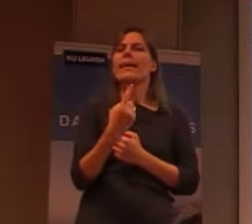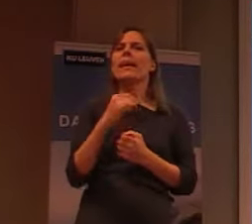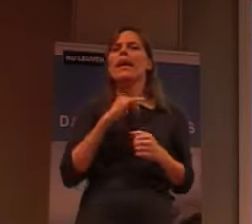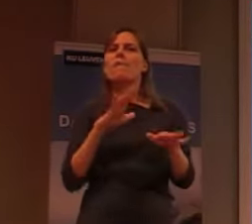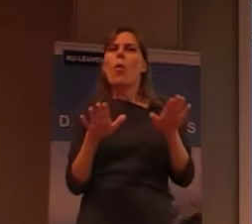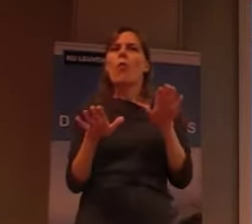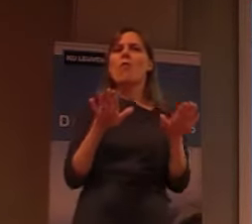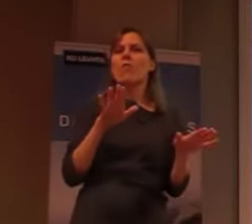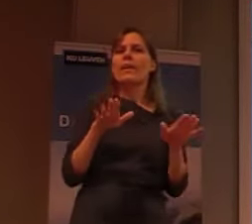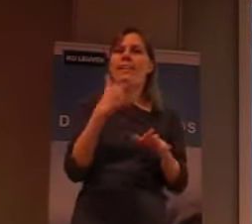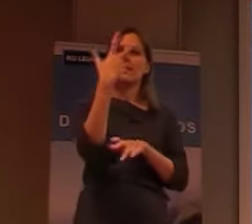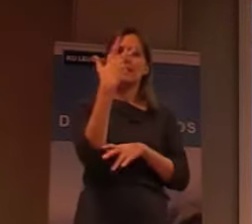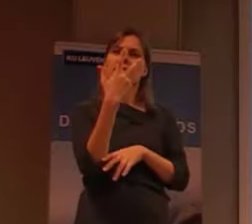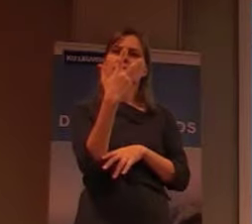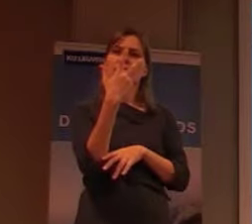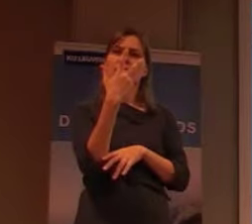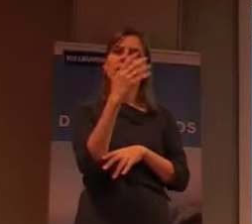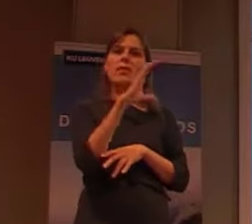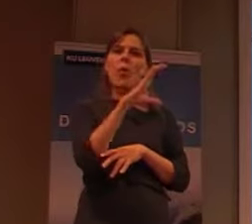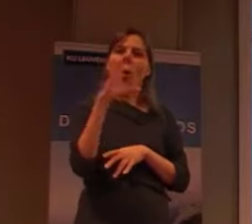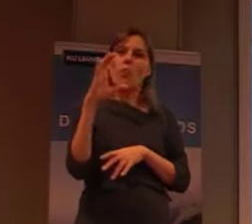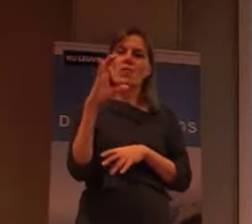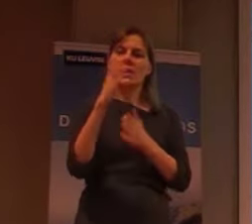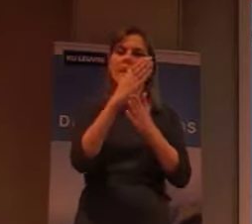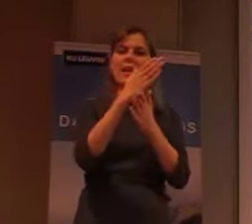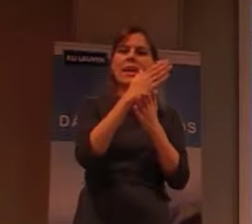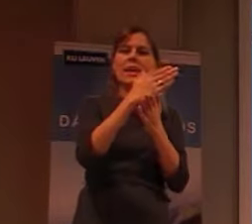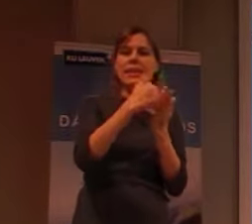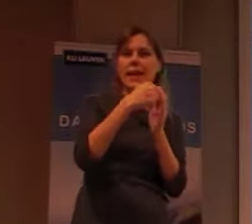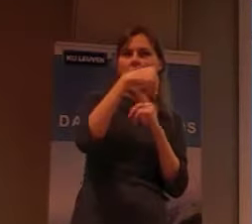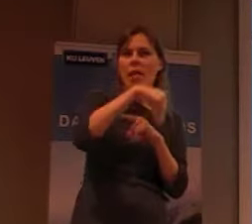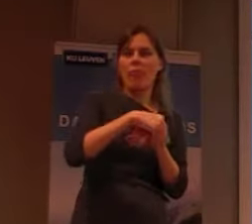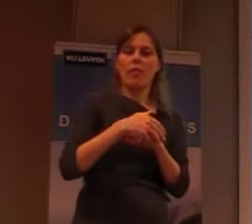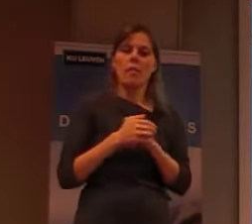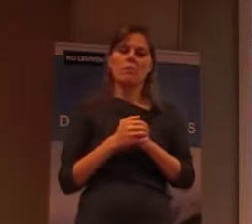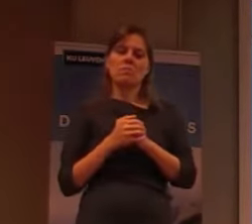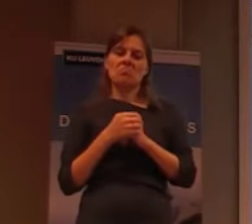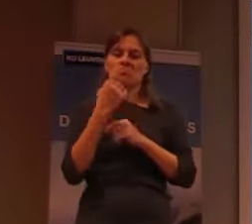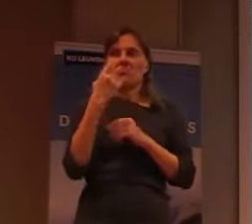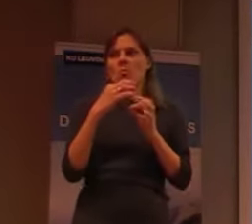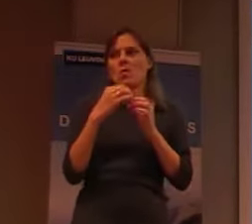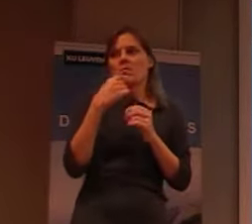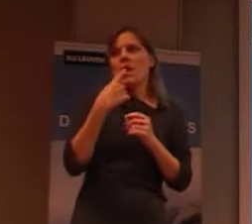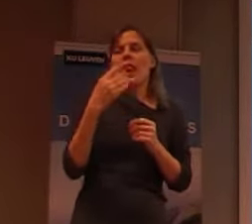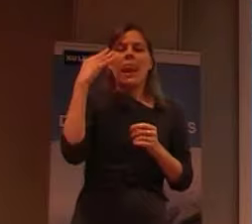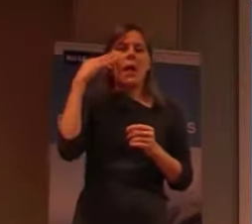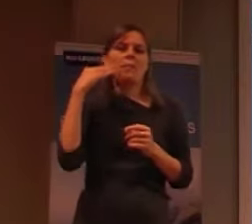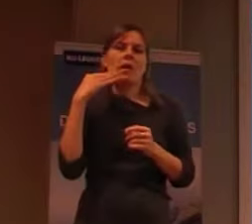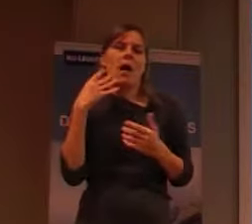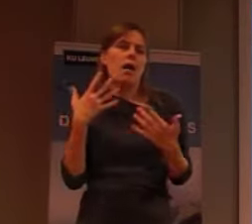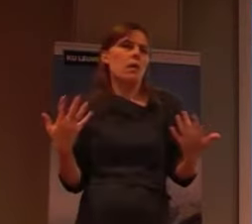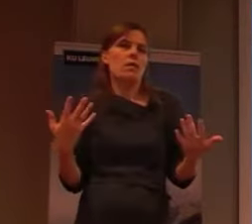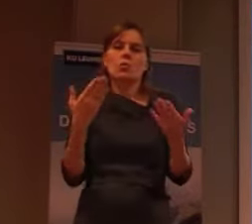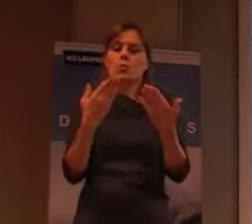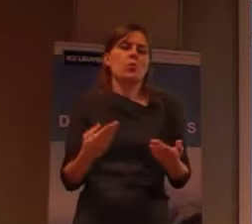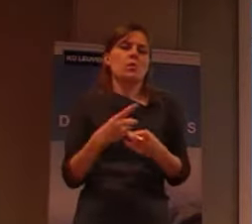ongeveer drie onderdelen in die site. Men heeft op een bepaald moment gezegd, ja, lepra, dat is iets van het verleden.